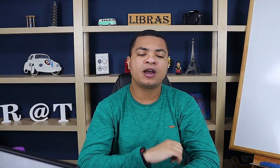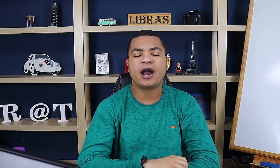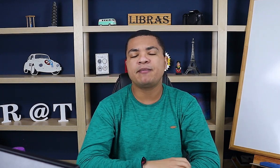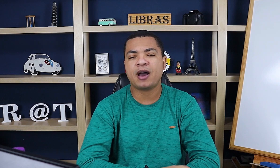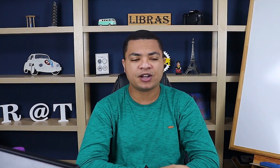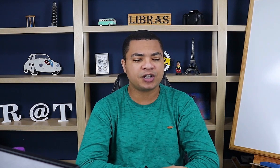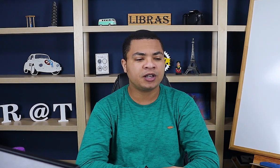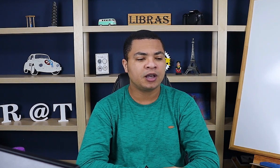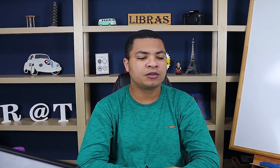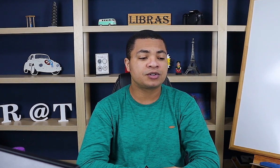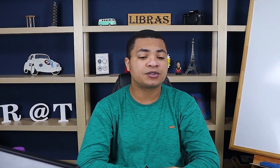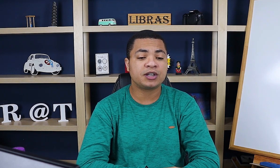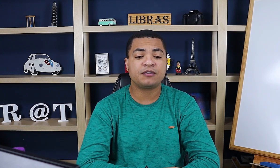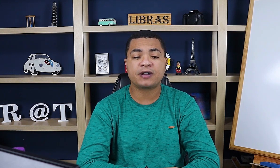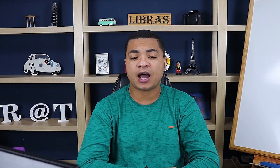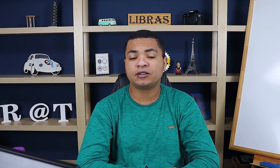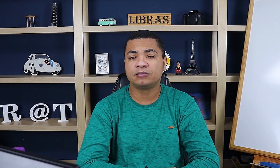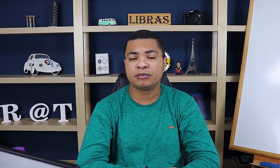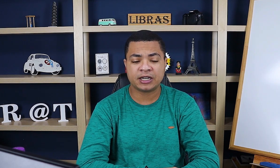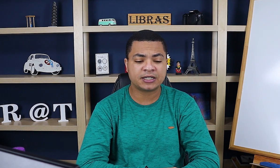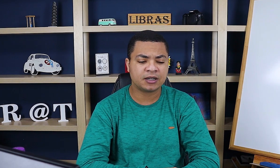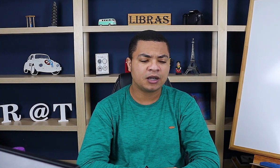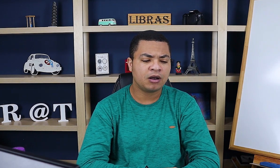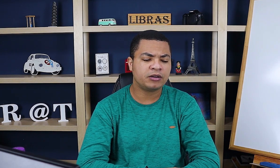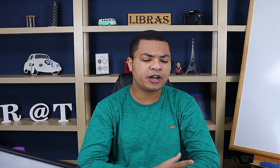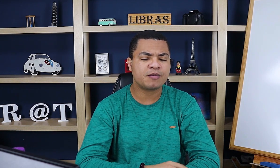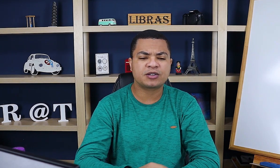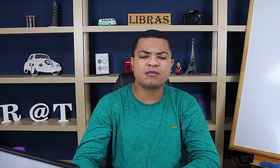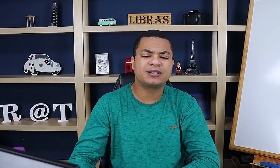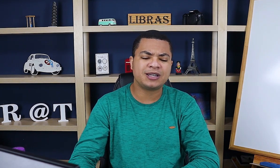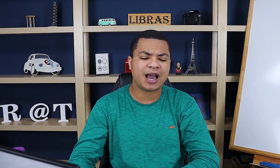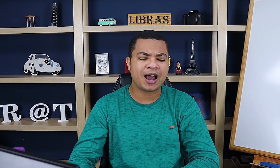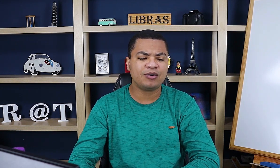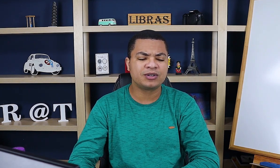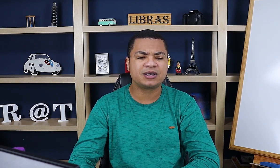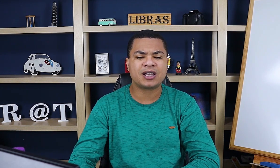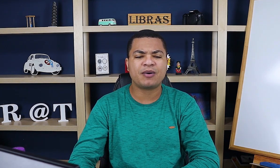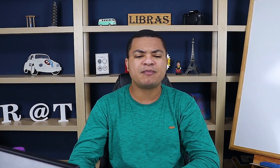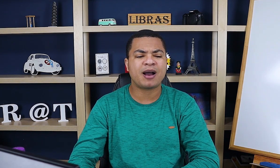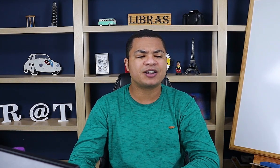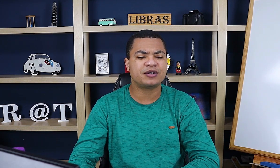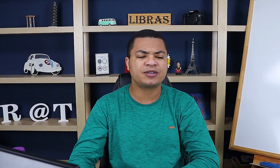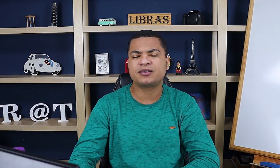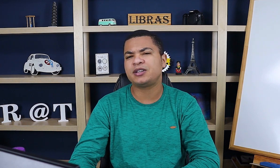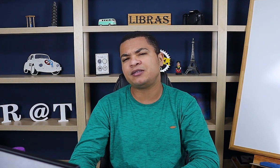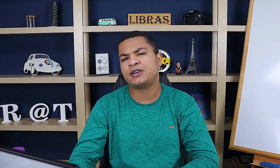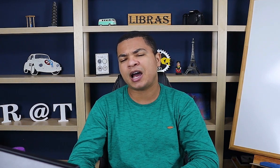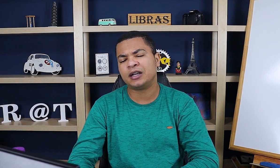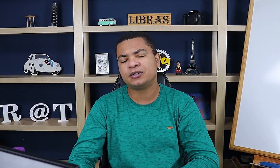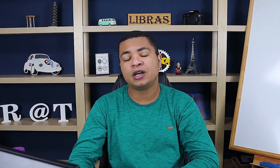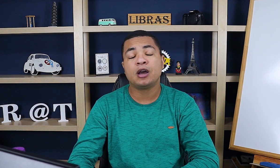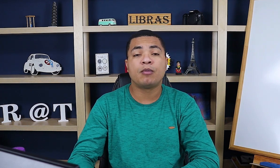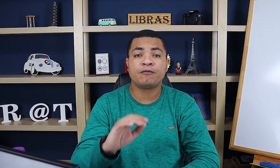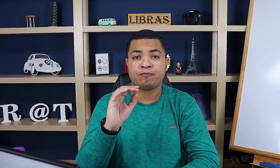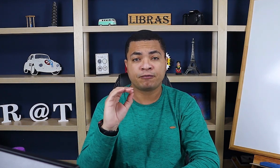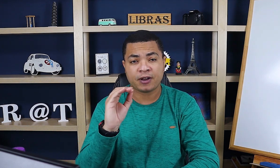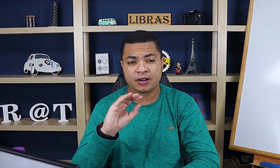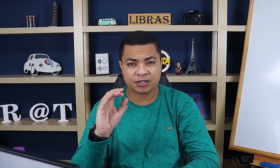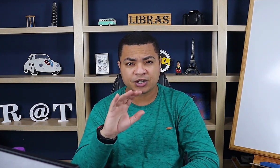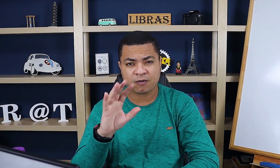à imagem do seu significado, beleza? Rodrigo, mas como assim alusão à imagem do seu significado? Bom, falando assim de